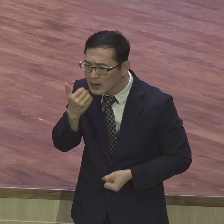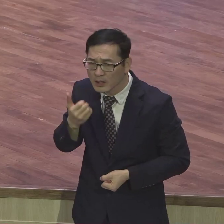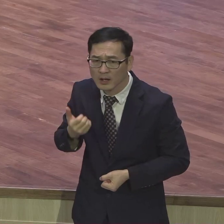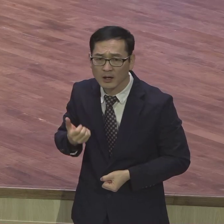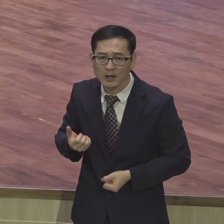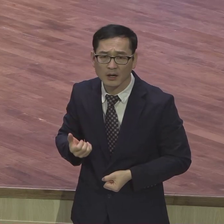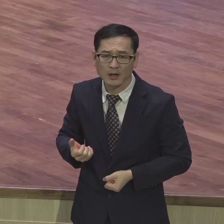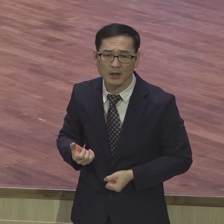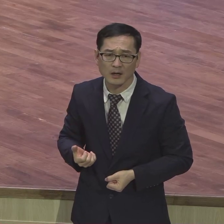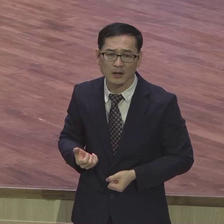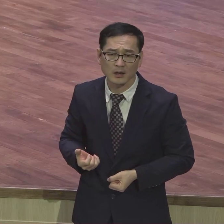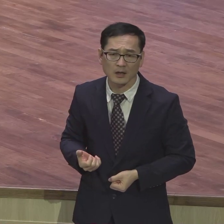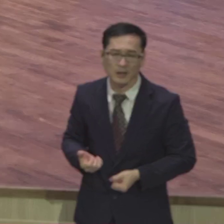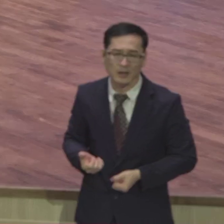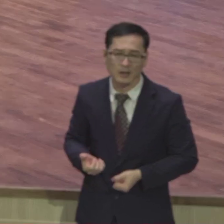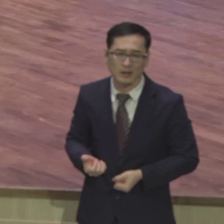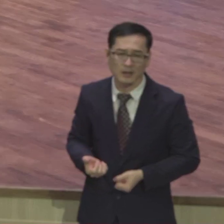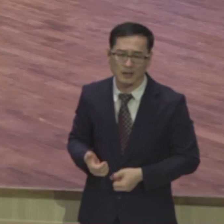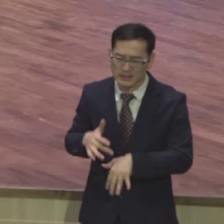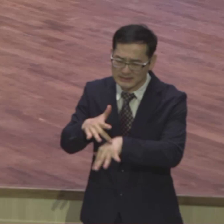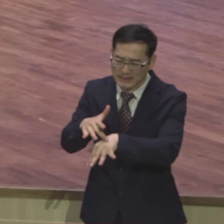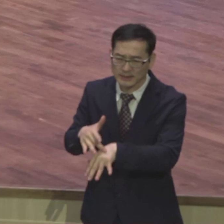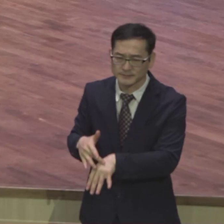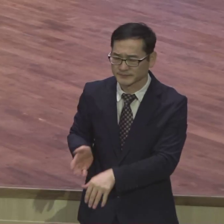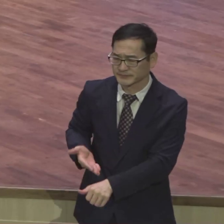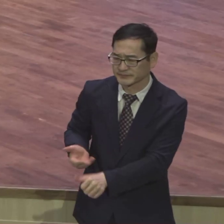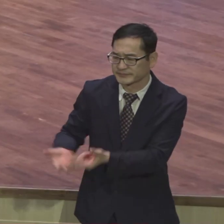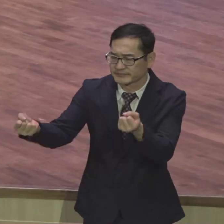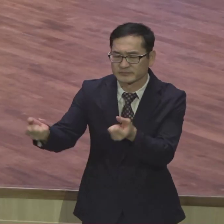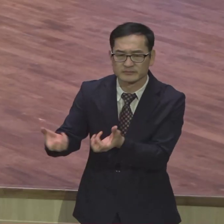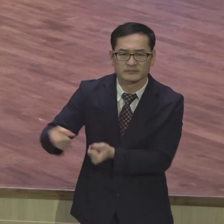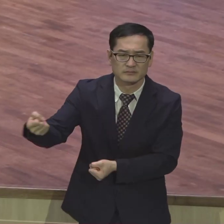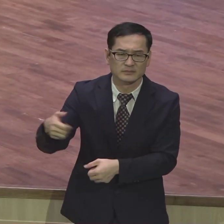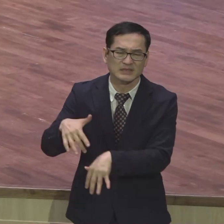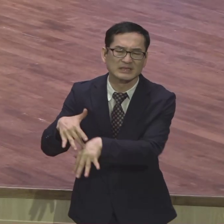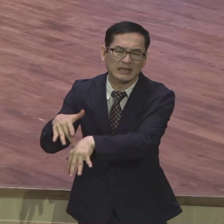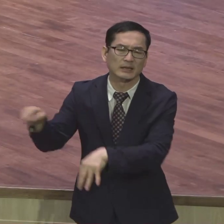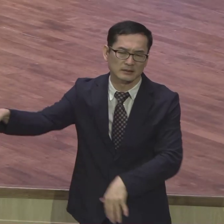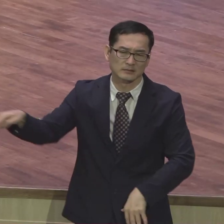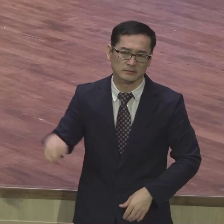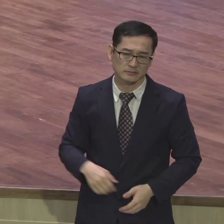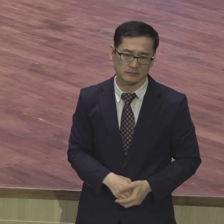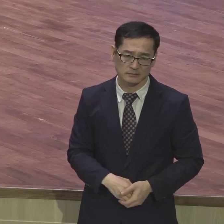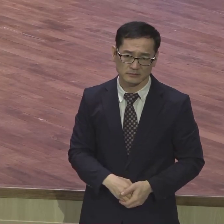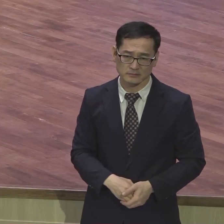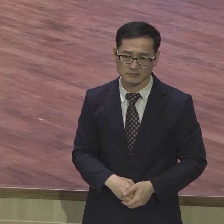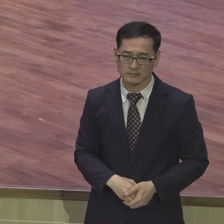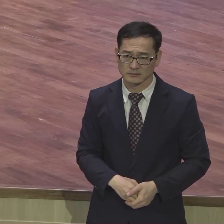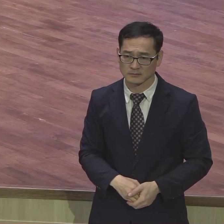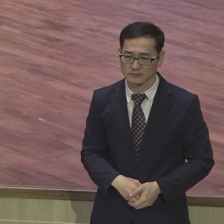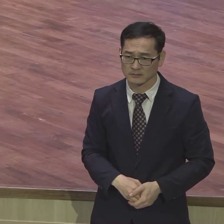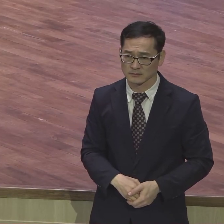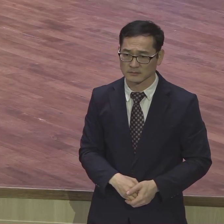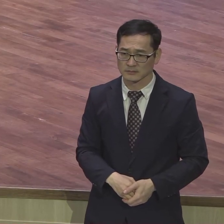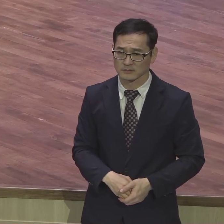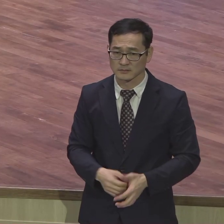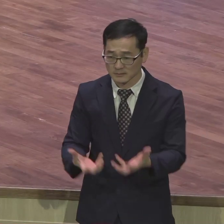왜 아멘 안하노 아멘 아닙니까 나누는 게 정상입니까 이게